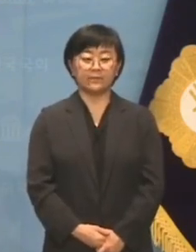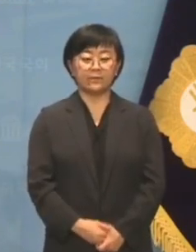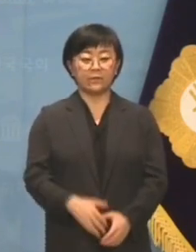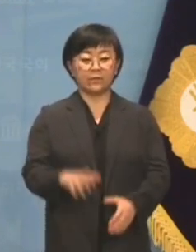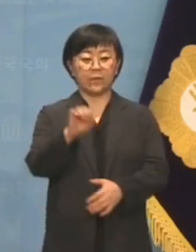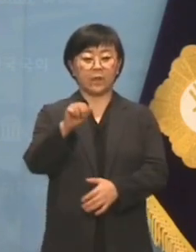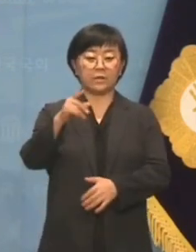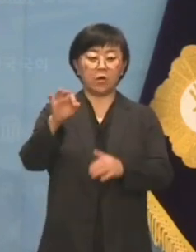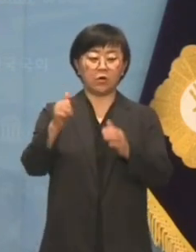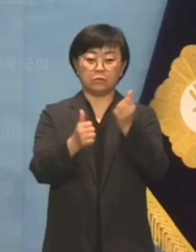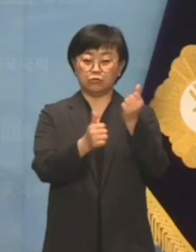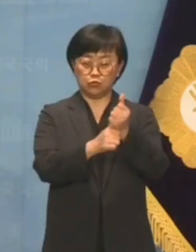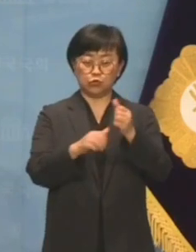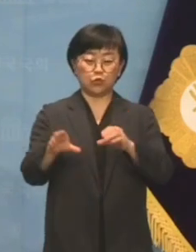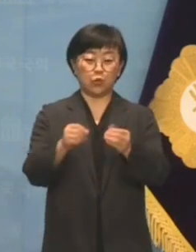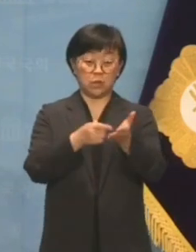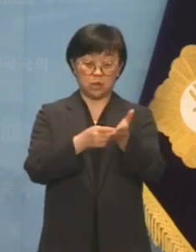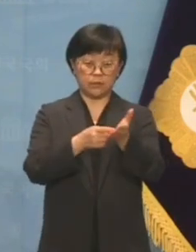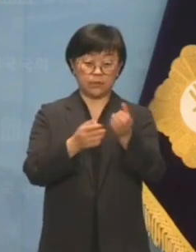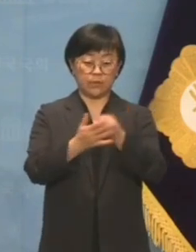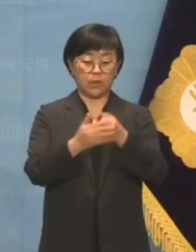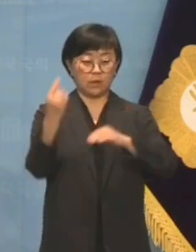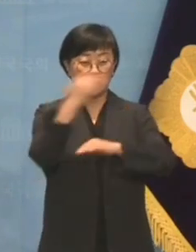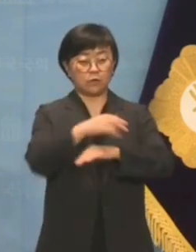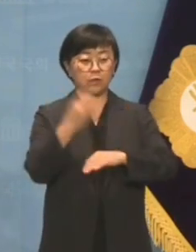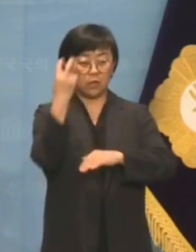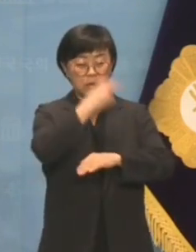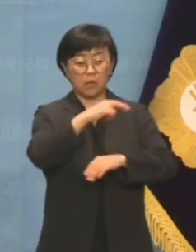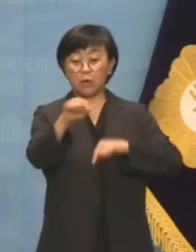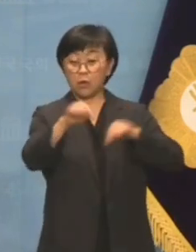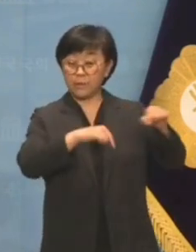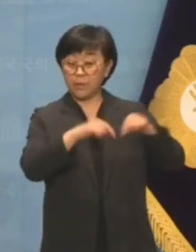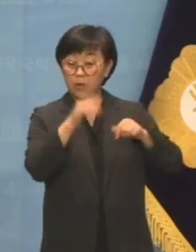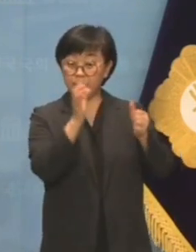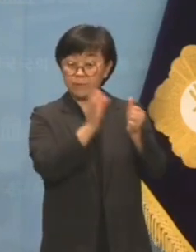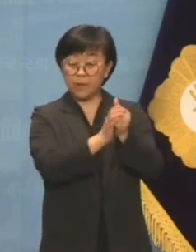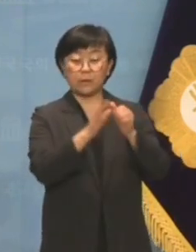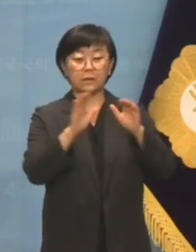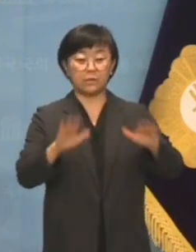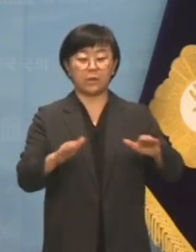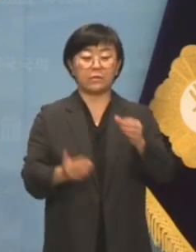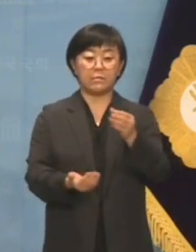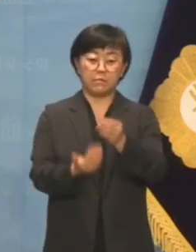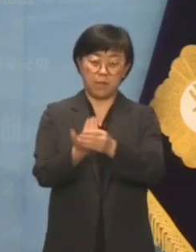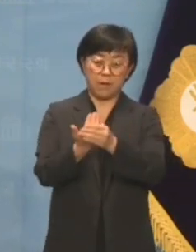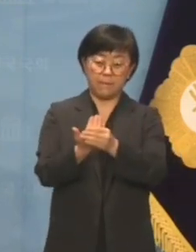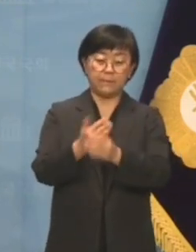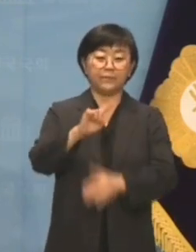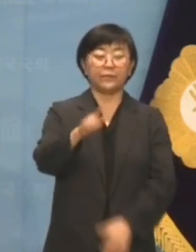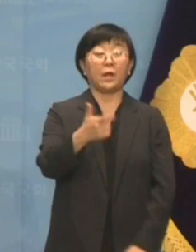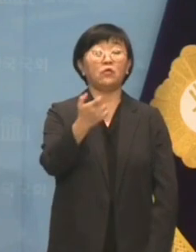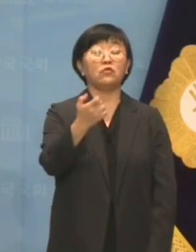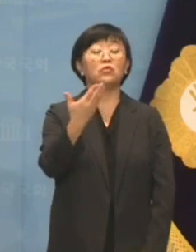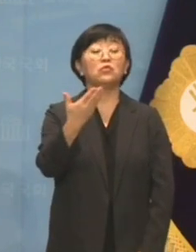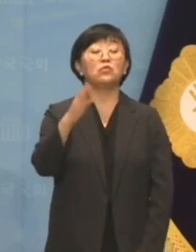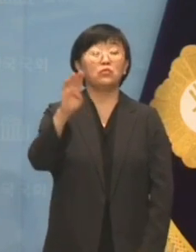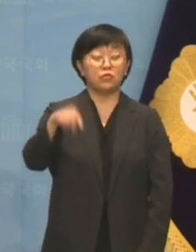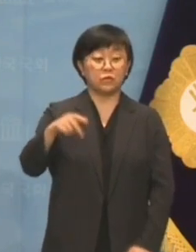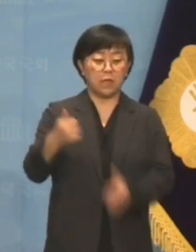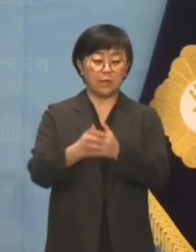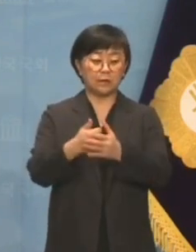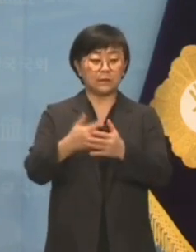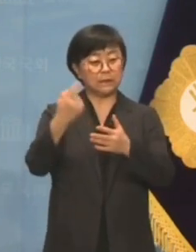이재명 전 부총장이 기획수사의 총감독을 맡았다면 이번 사건은 169부작